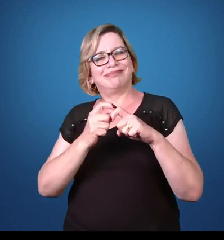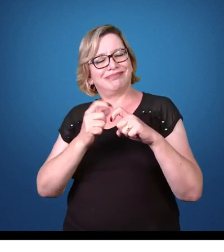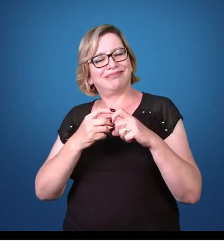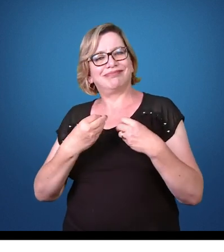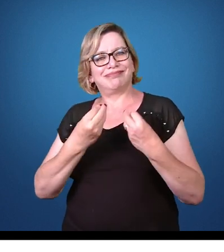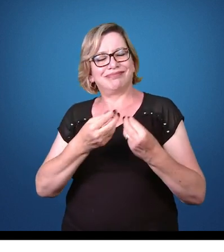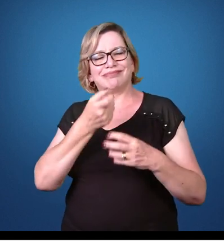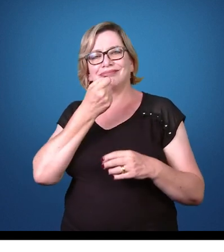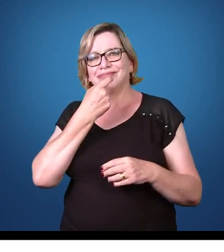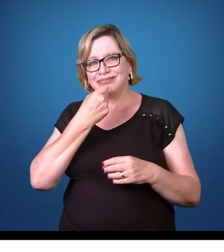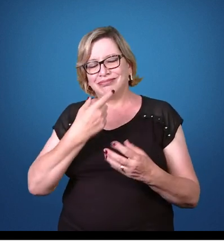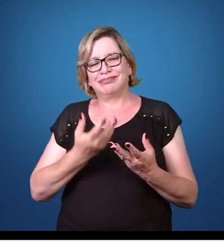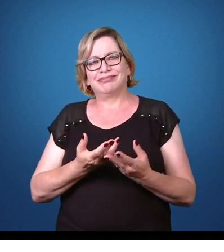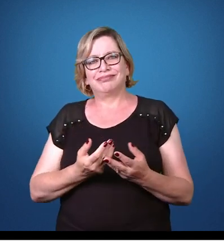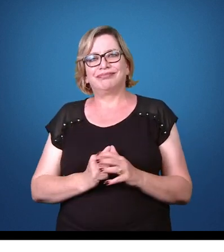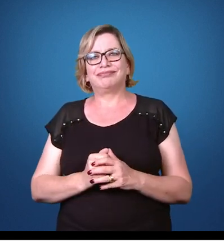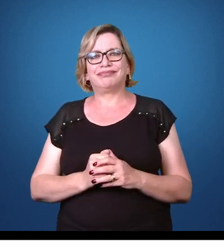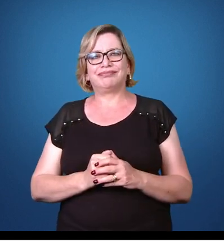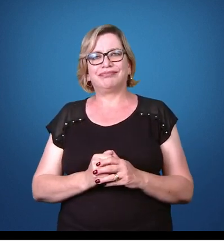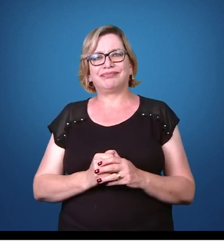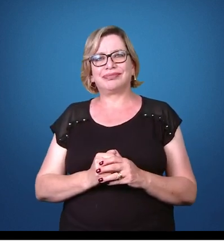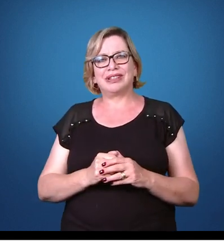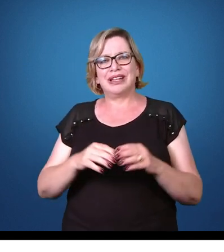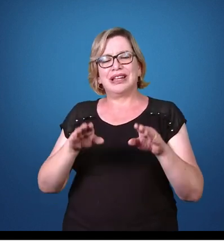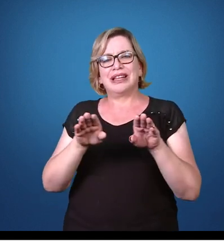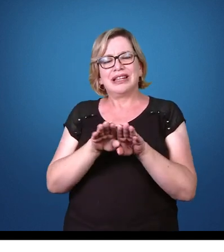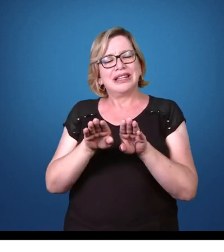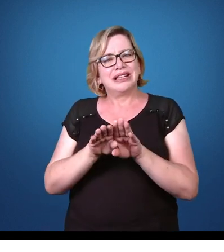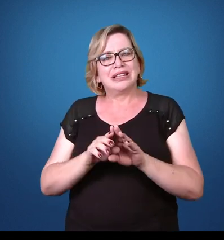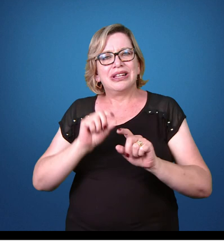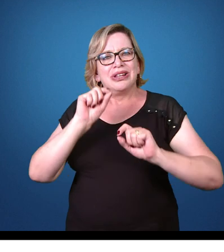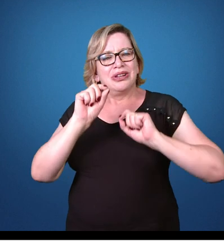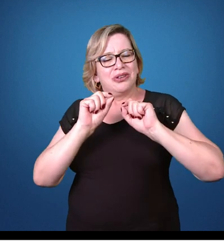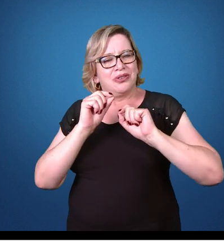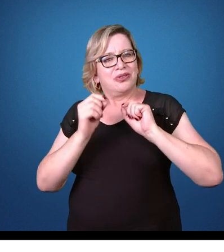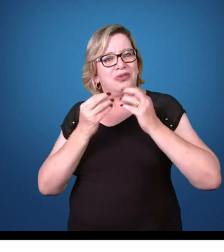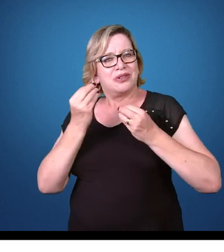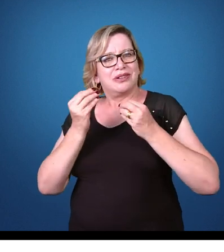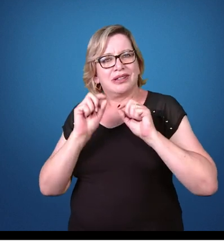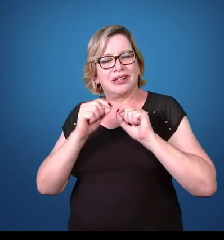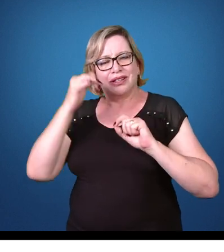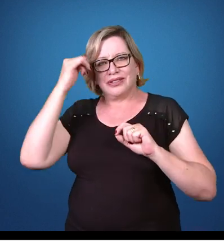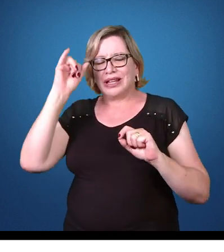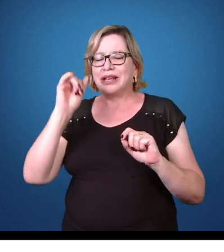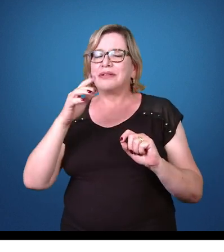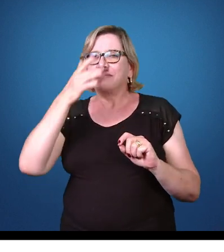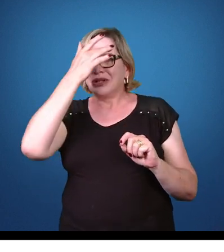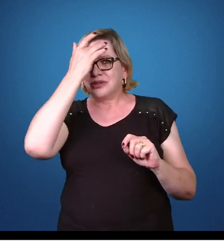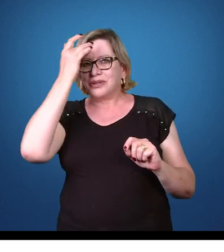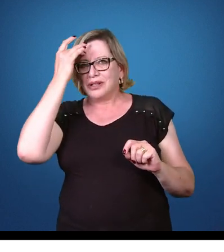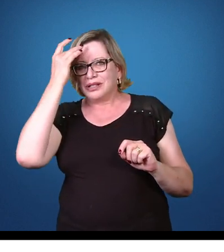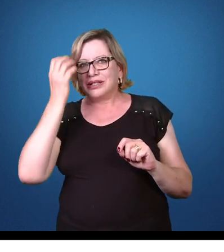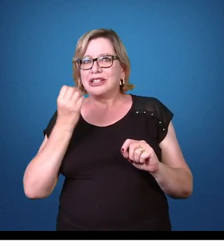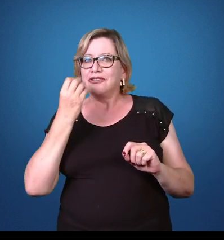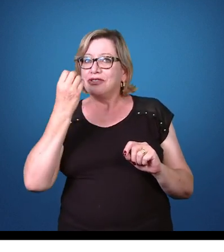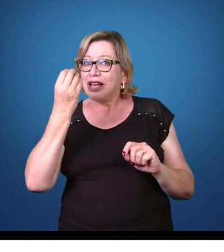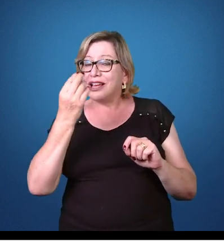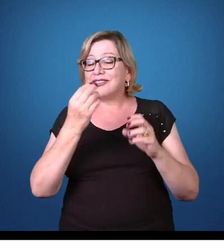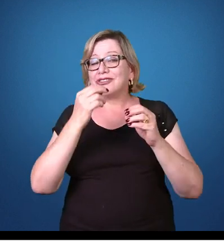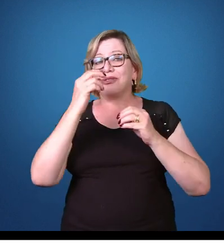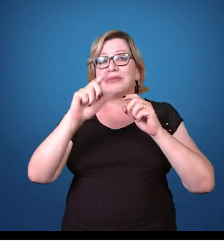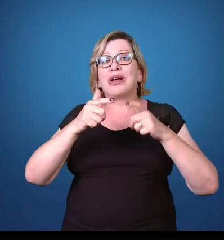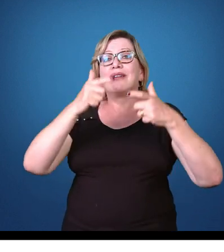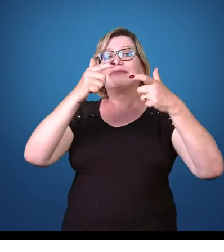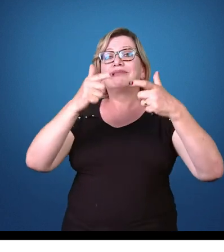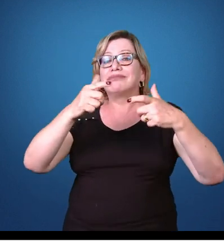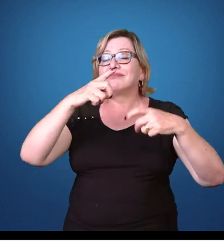a malária numa determinada região. Uma outra questão de profilaxia são pessoas que viajam para essas regiões endêmicas de malária.